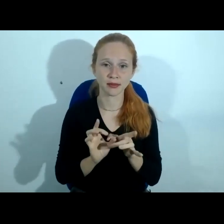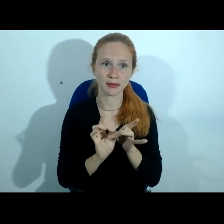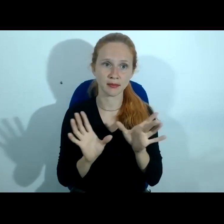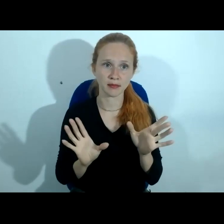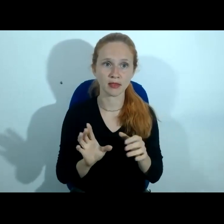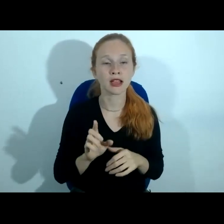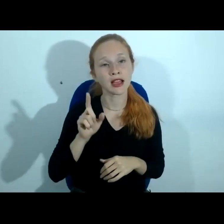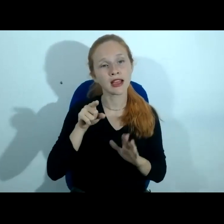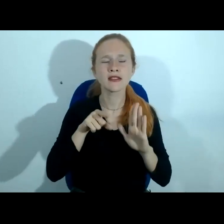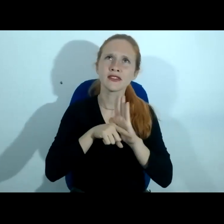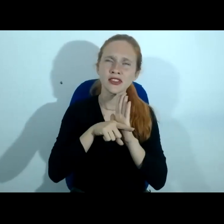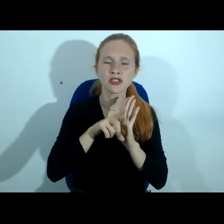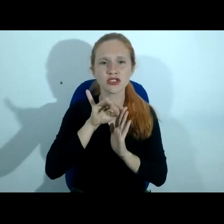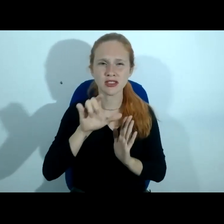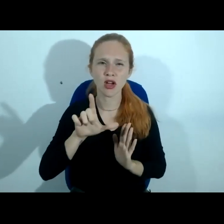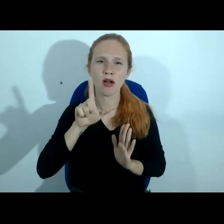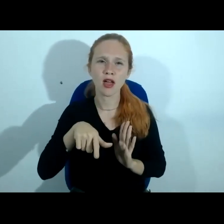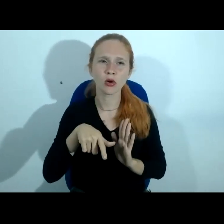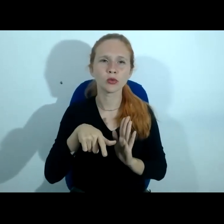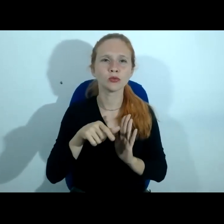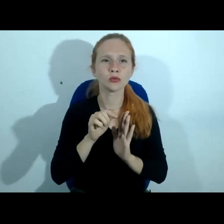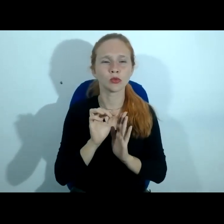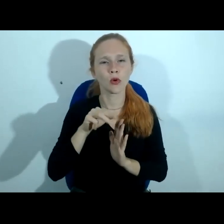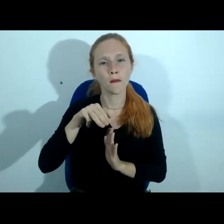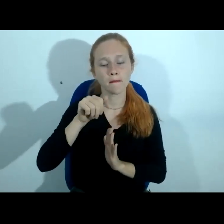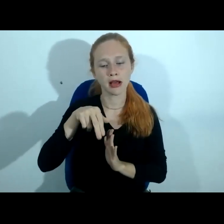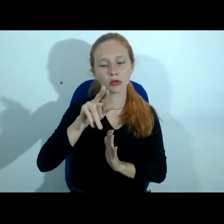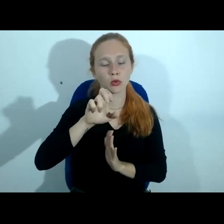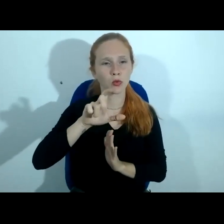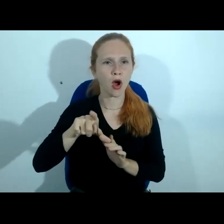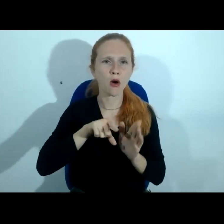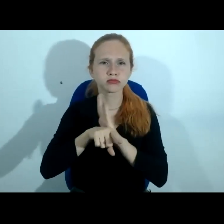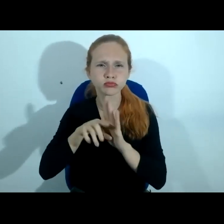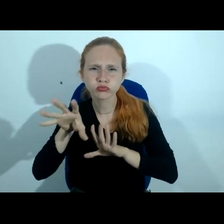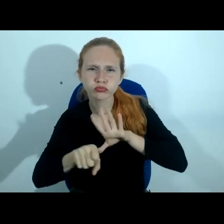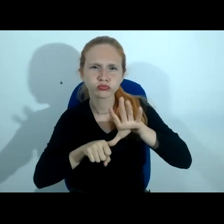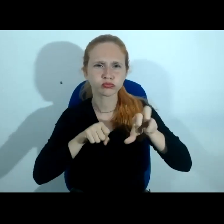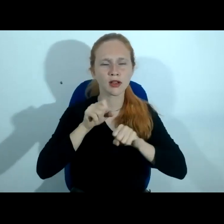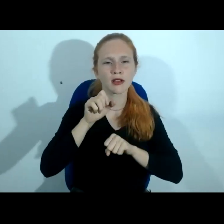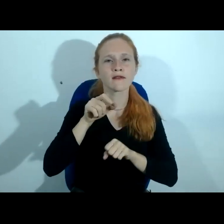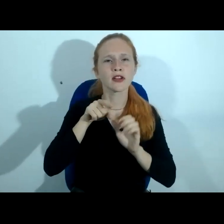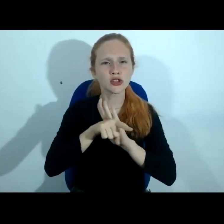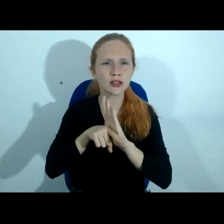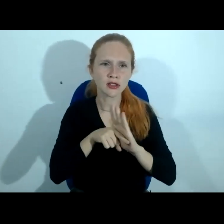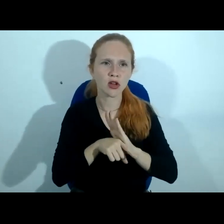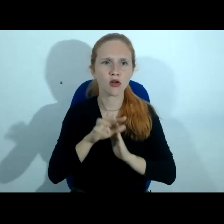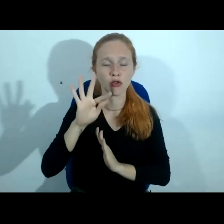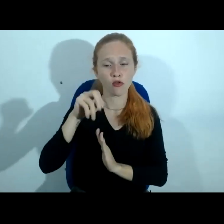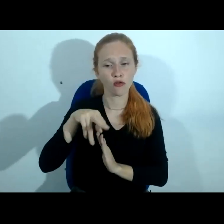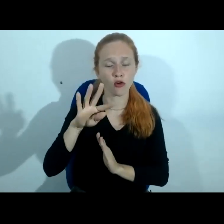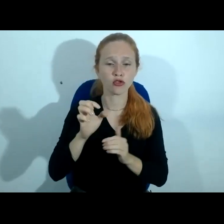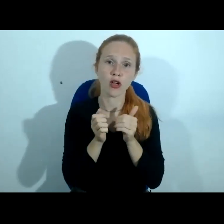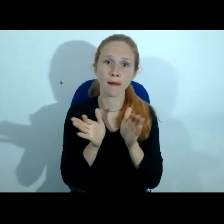Investigação Digital, mas ele é um formulário, ele é um manual voltado para a coleta de investigação em fonte aberta. E o que me motivou, senhores,